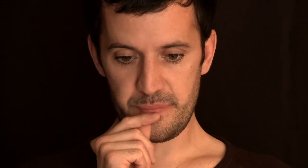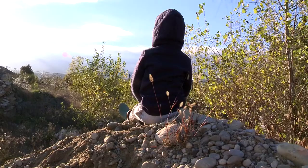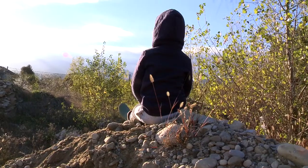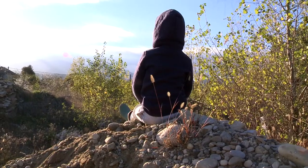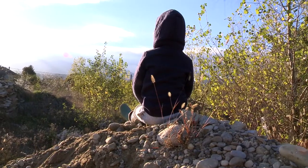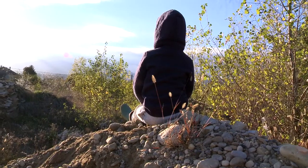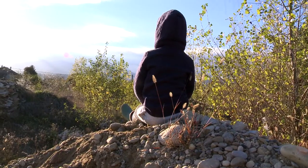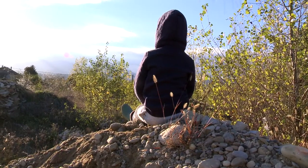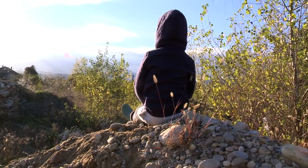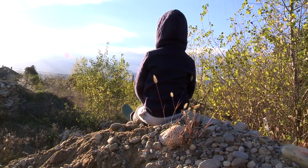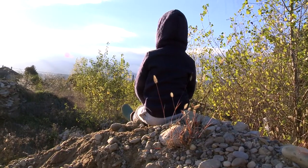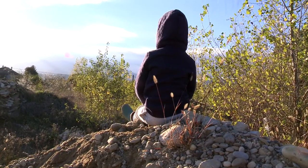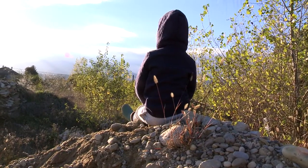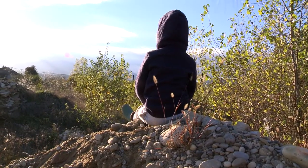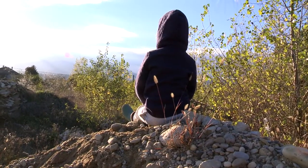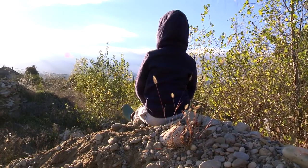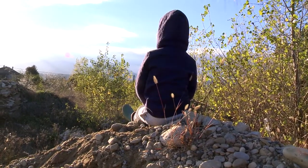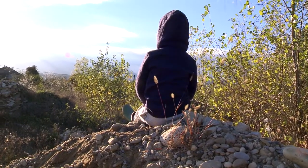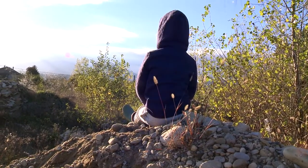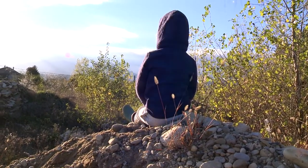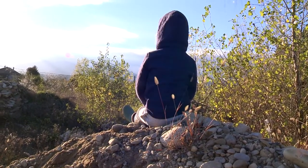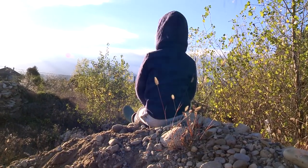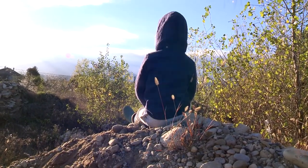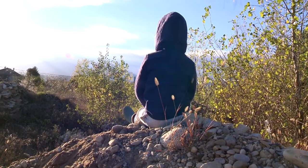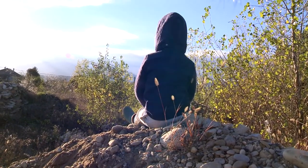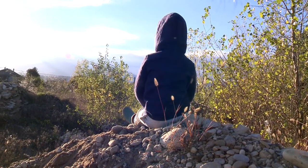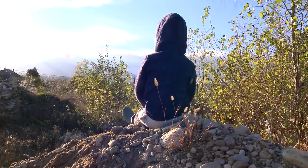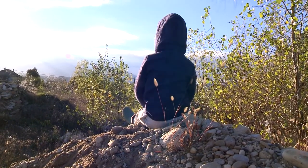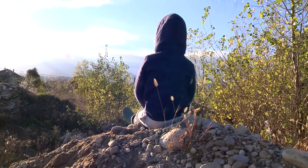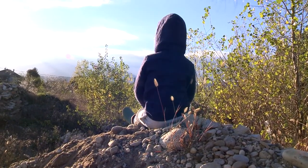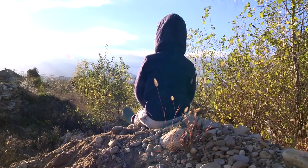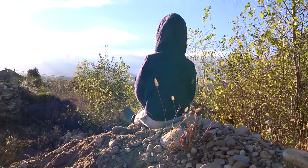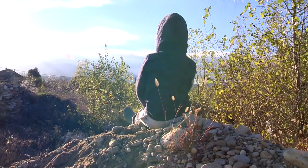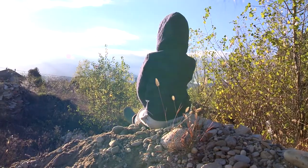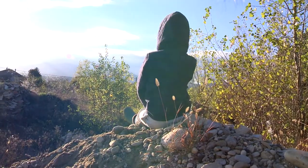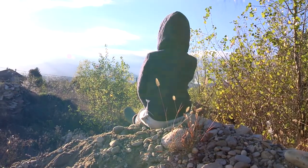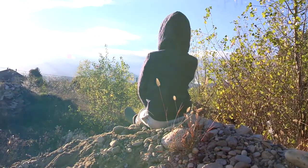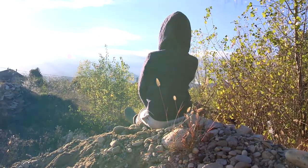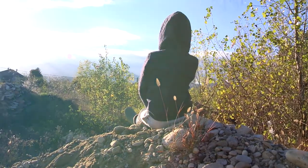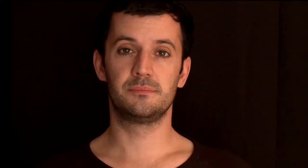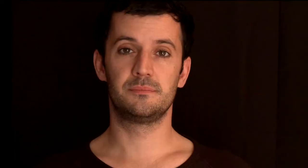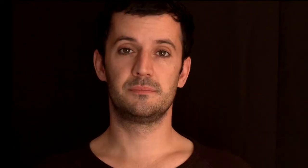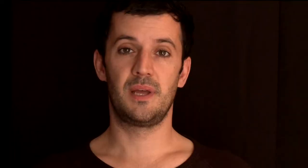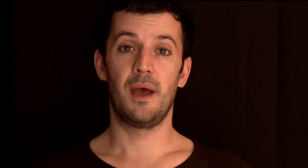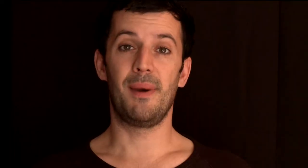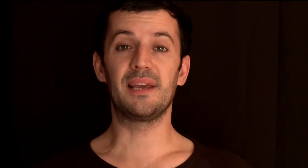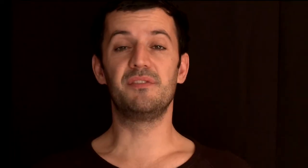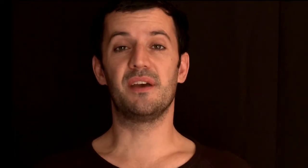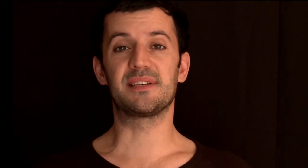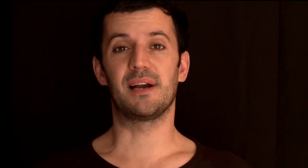C'est l'histoire de Malek, un petit gars de 6 ans, toujours en pote. Malek vit avec sa